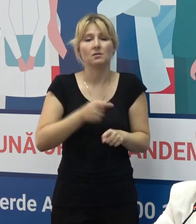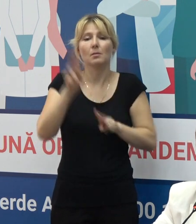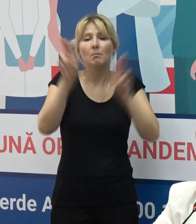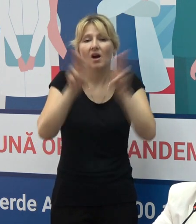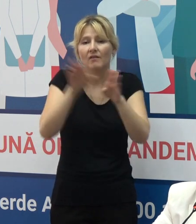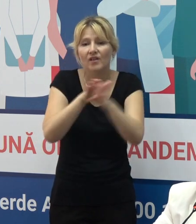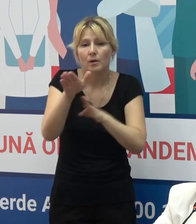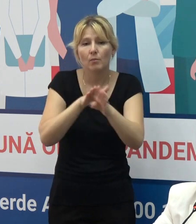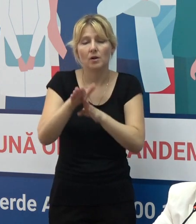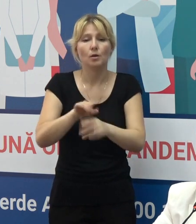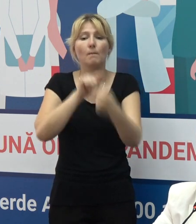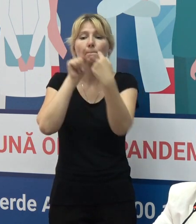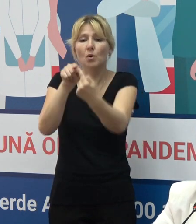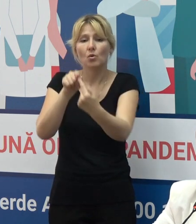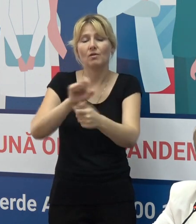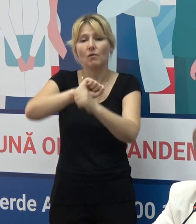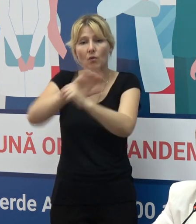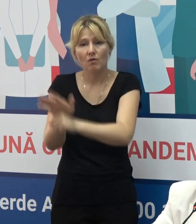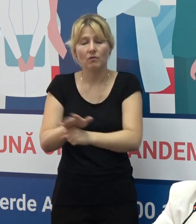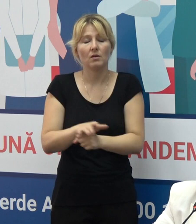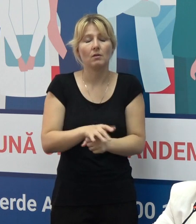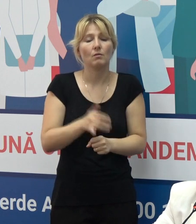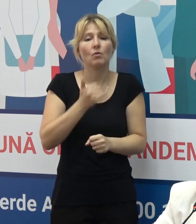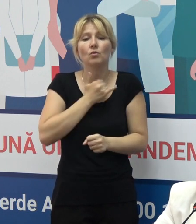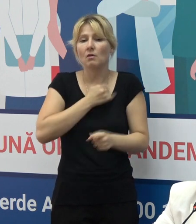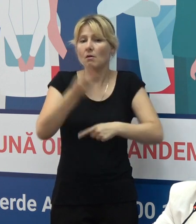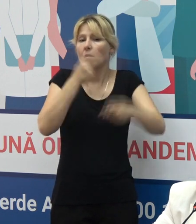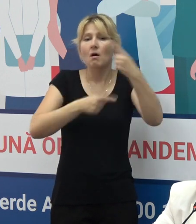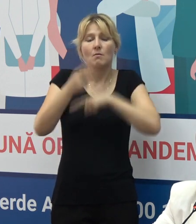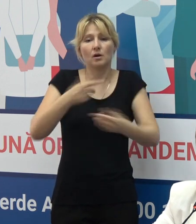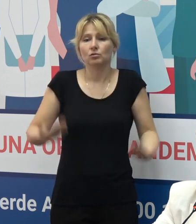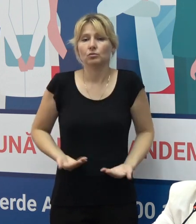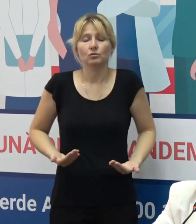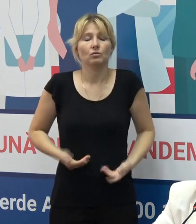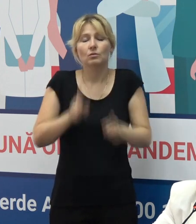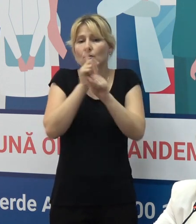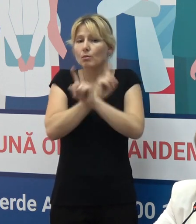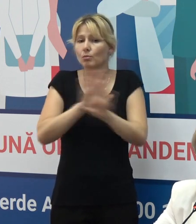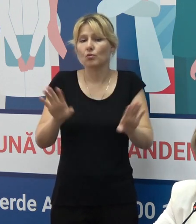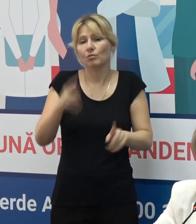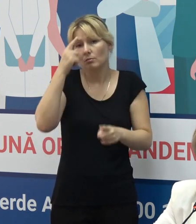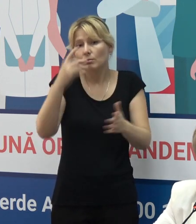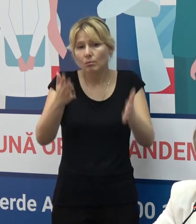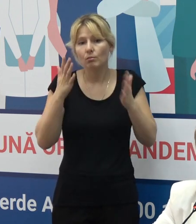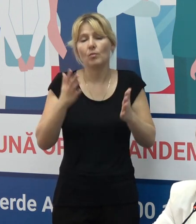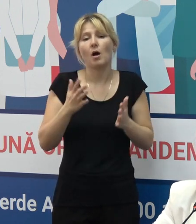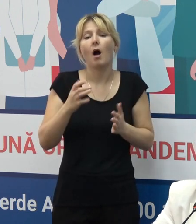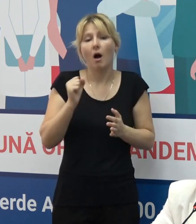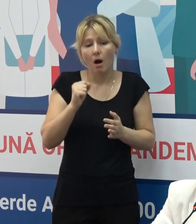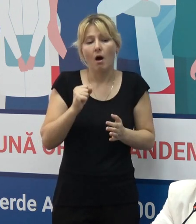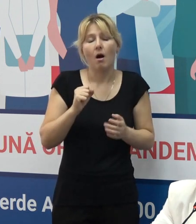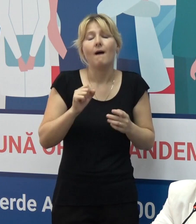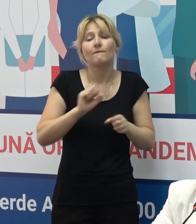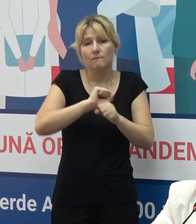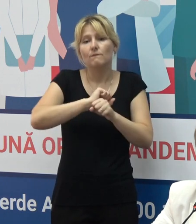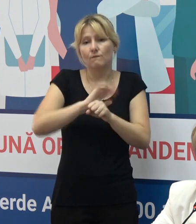măsuri anti-epidemice, nu vom reveni la viața normală. Asta să fie clar. Iar virusul, odată ce